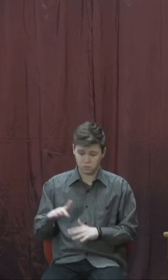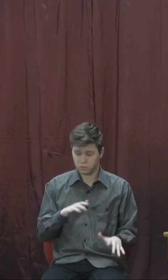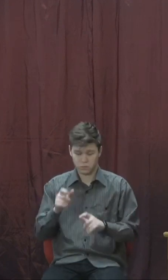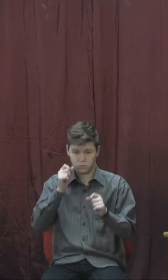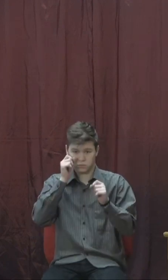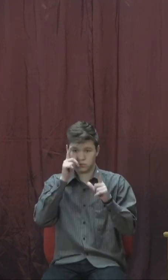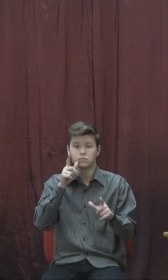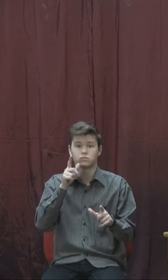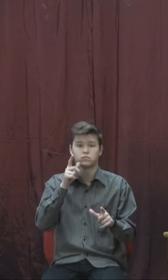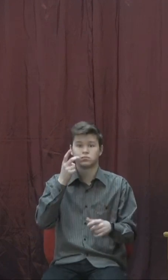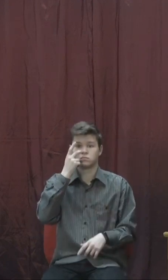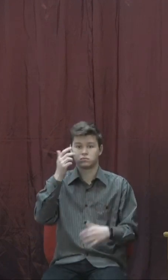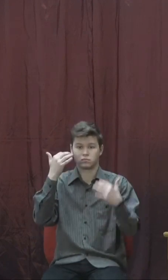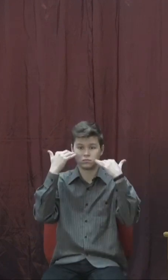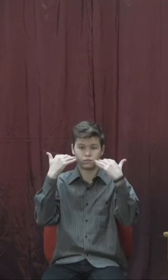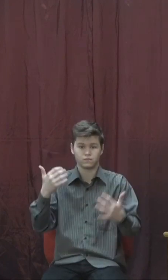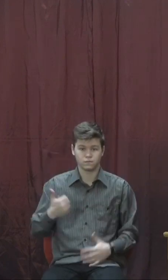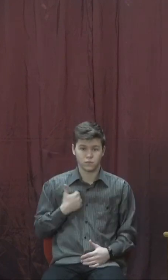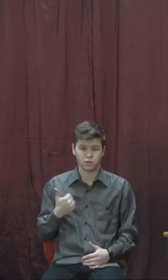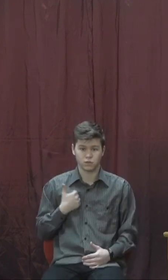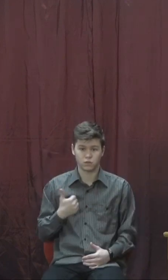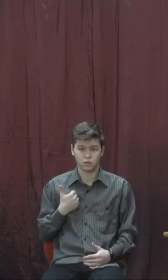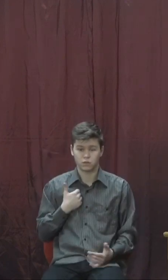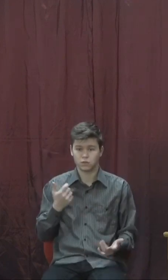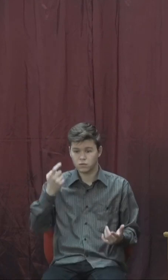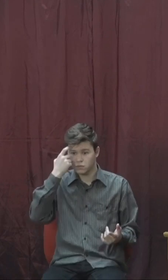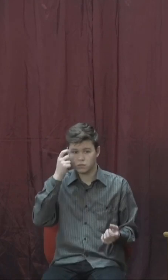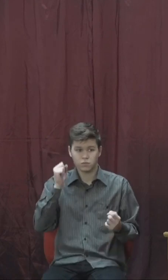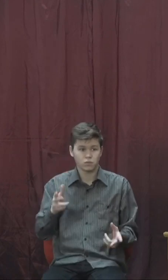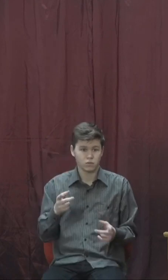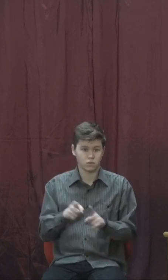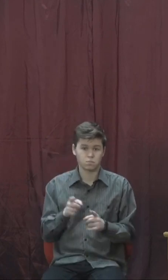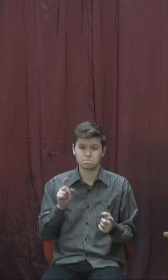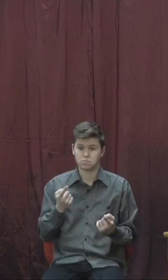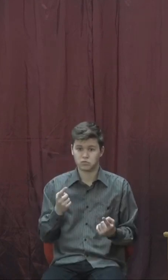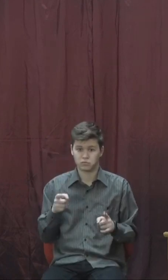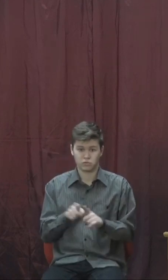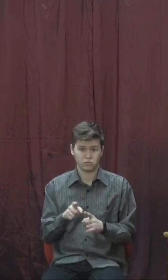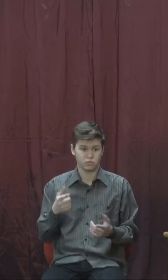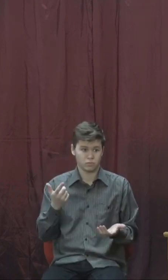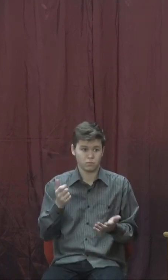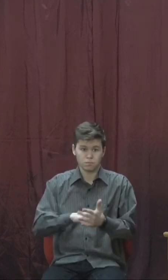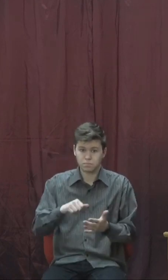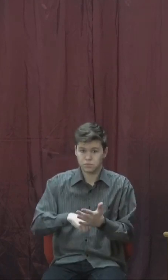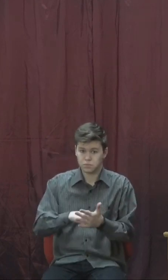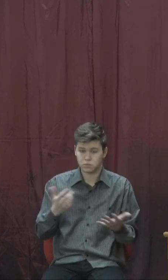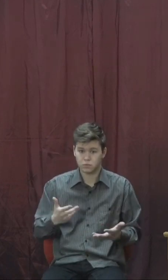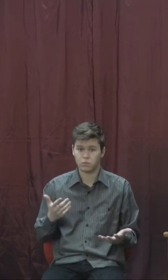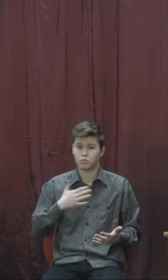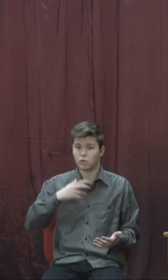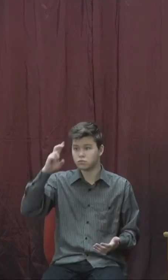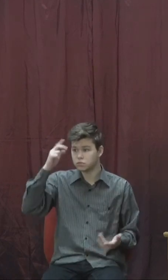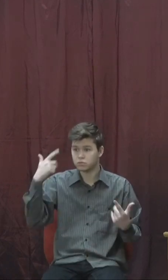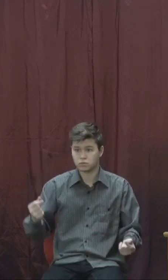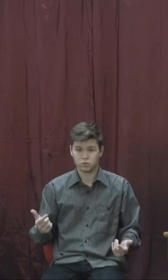Почалась, напевно, паніка. Всі почали думати, чому так сталося, за що прийшла така небезпека до нас. А де наш